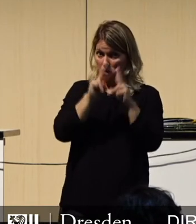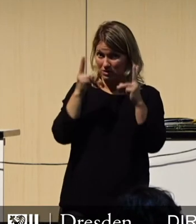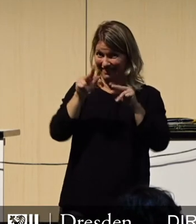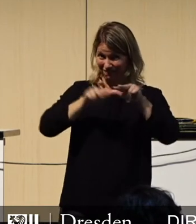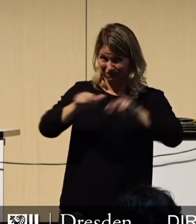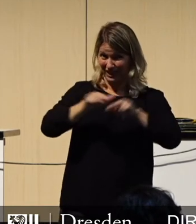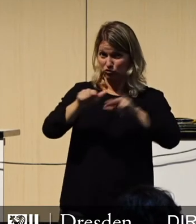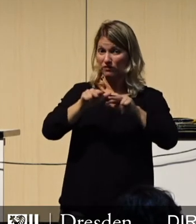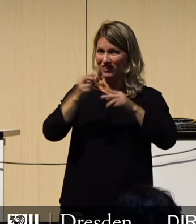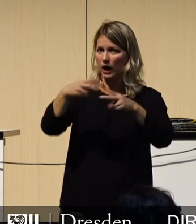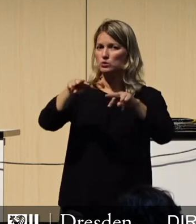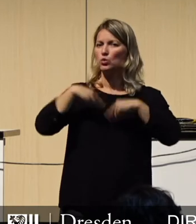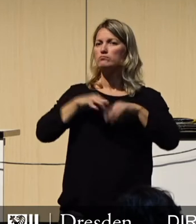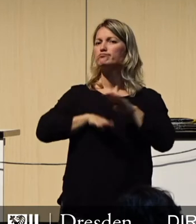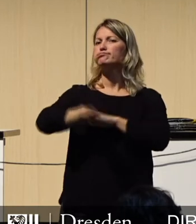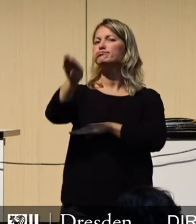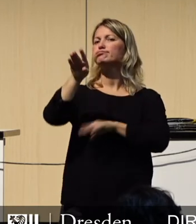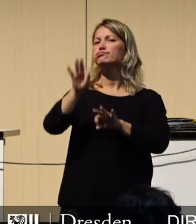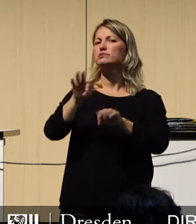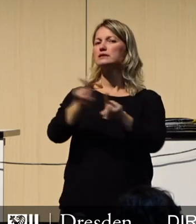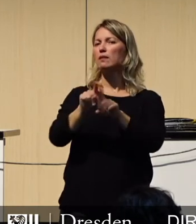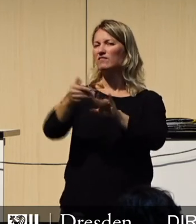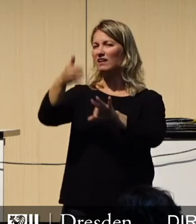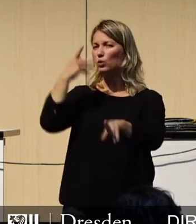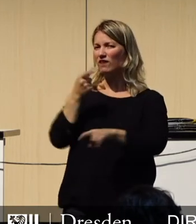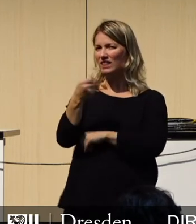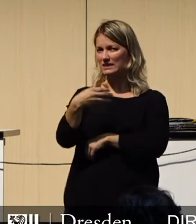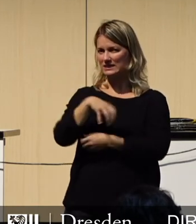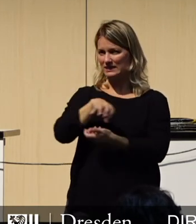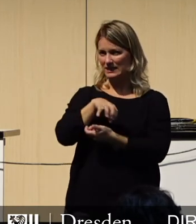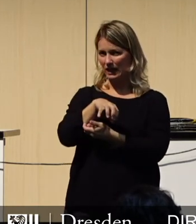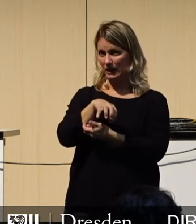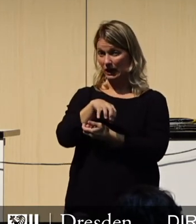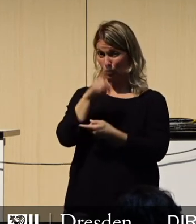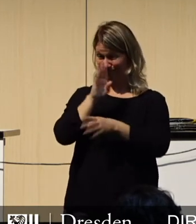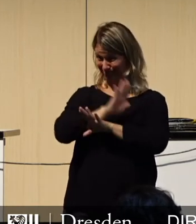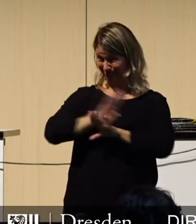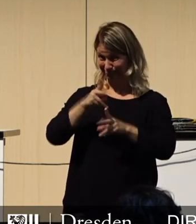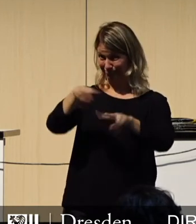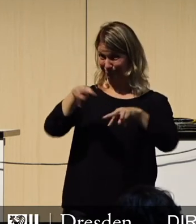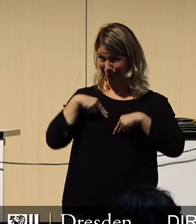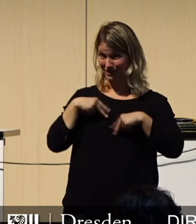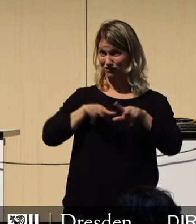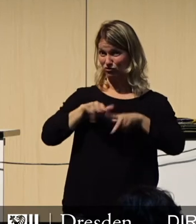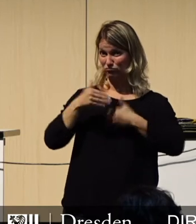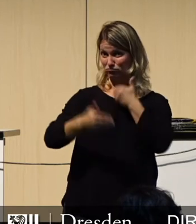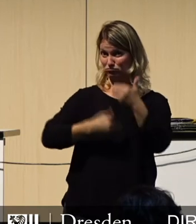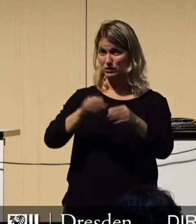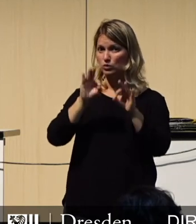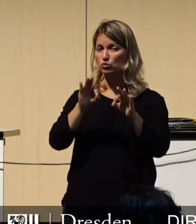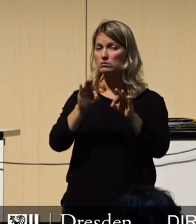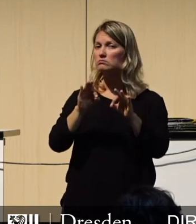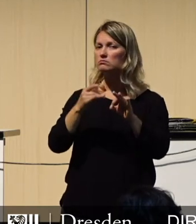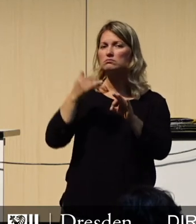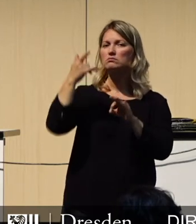Geschwindigkeit erholt, wie nach der Finanzkrise. Zut sie es nicht, würde sich Dresden mit den